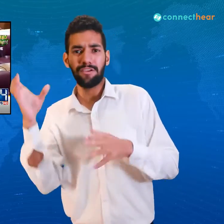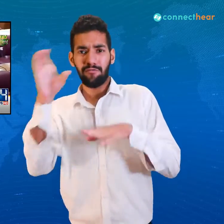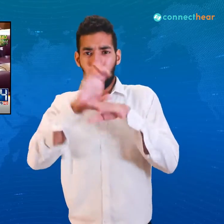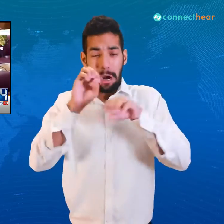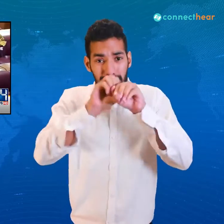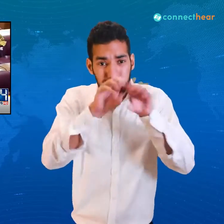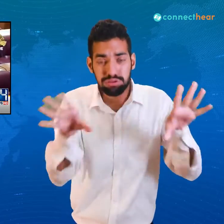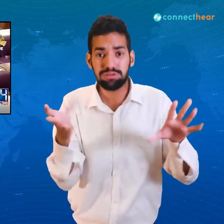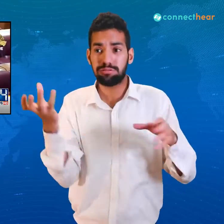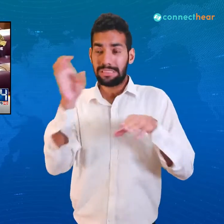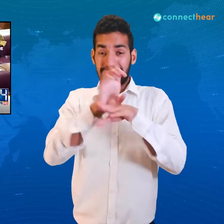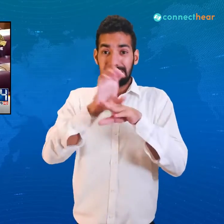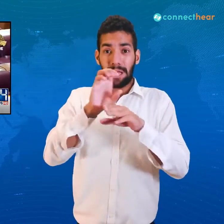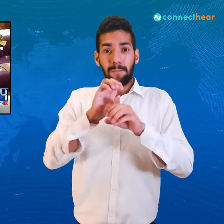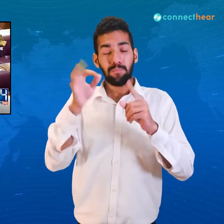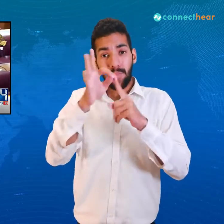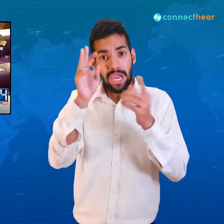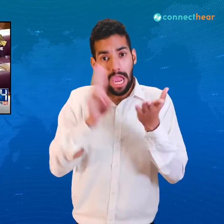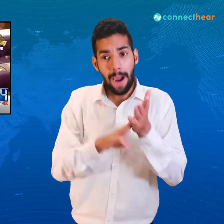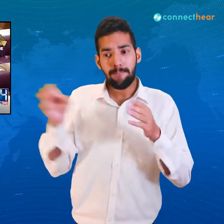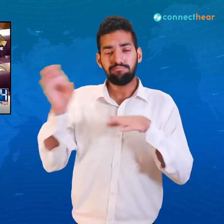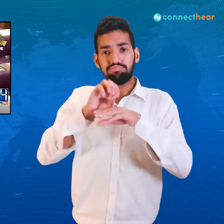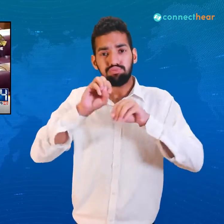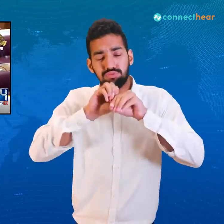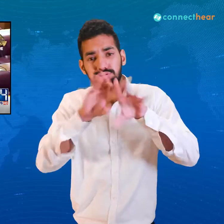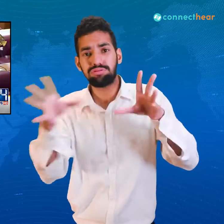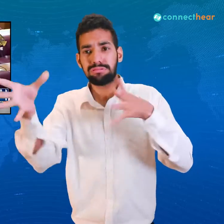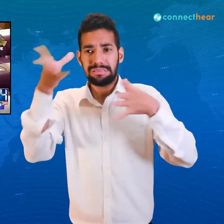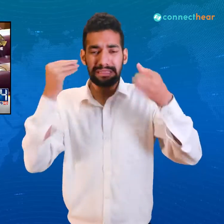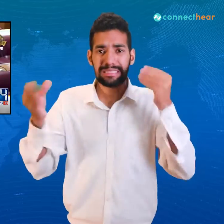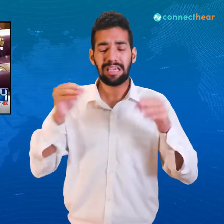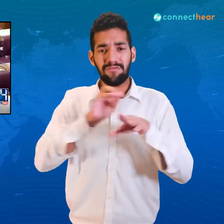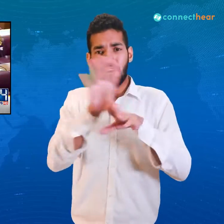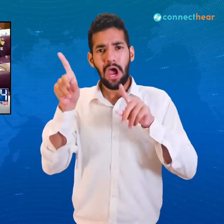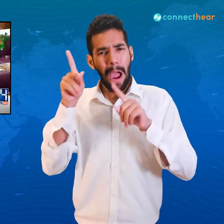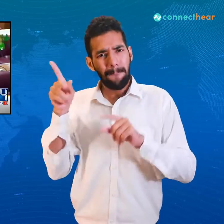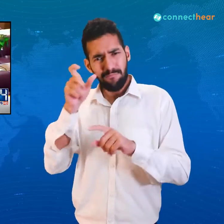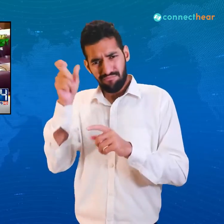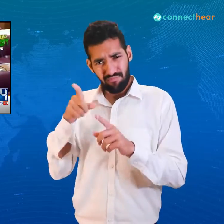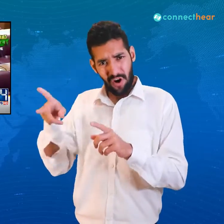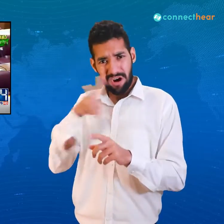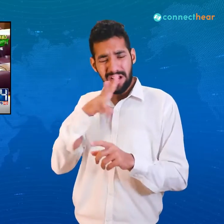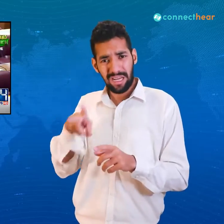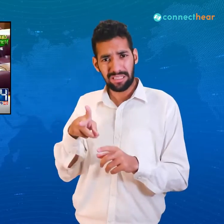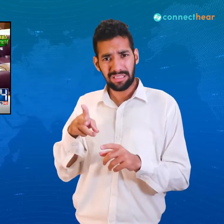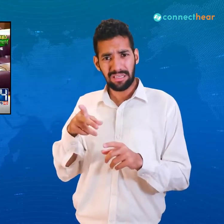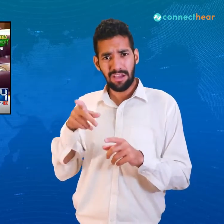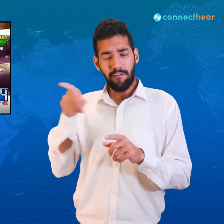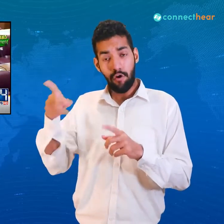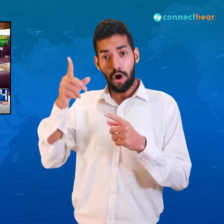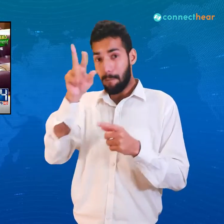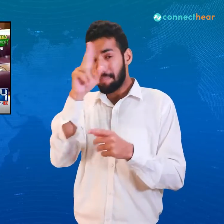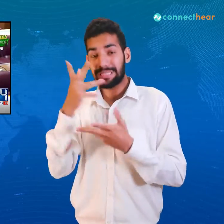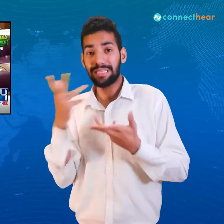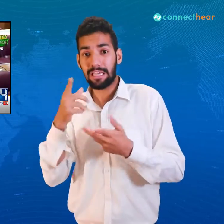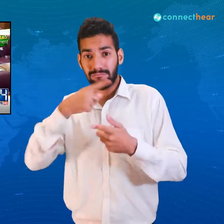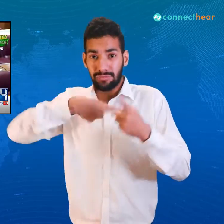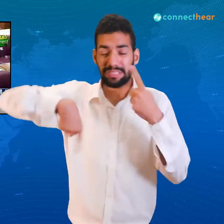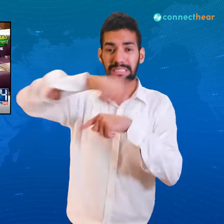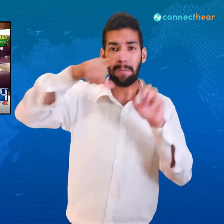کی مدینہ کی ریاست کی بات کی عمران خان کا گناہ یہ ہے کہ اس نے سامراج کے سامنے کھڑے ہو کہ یہ بات کی کہ absolutely not